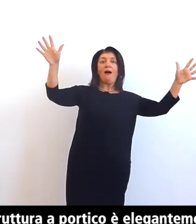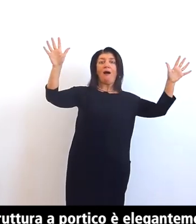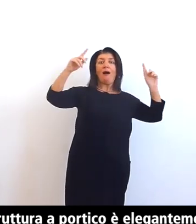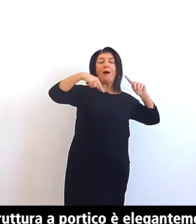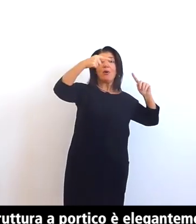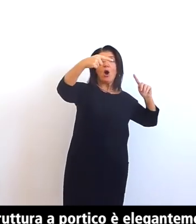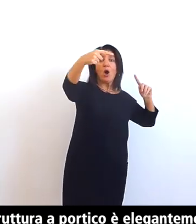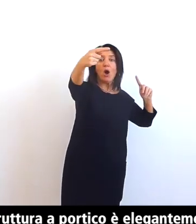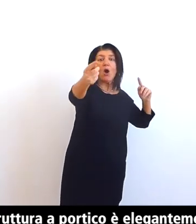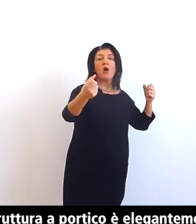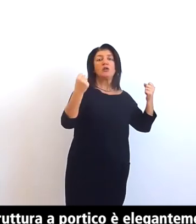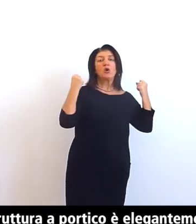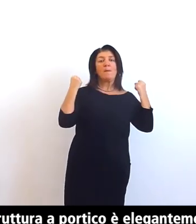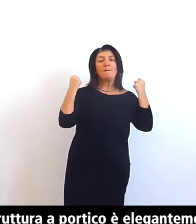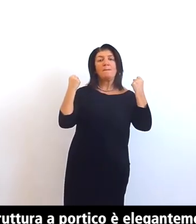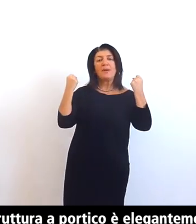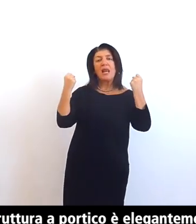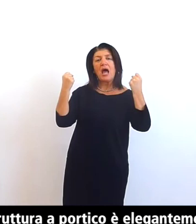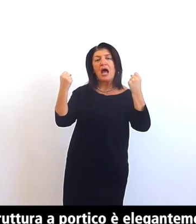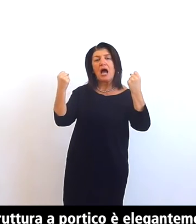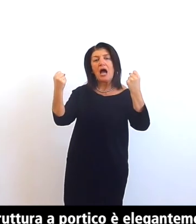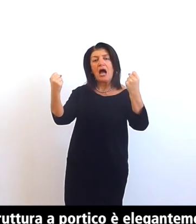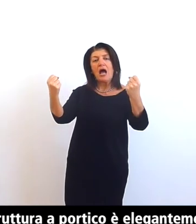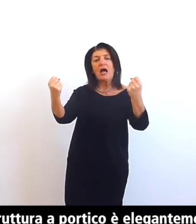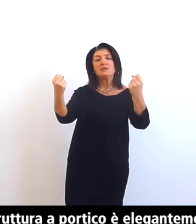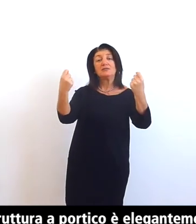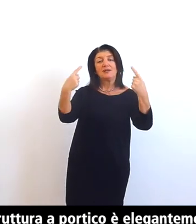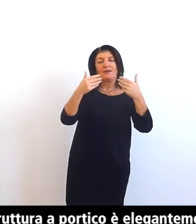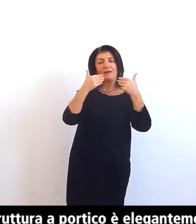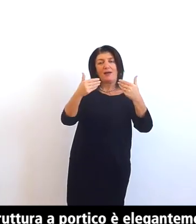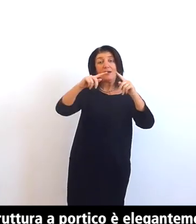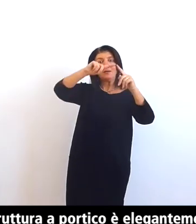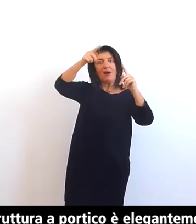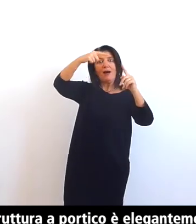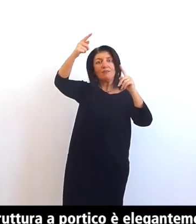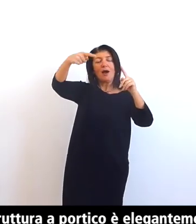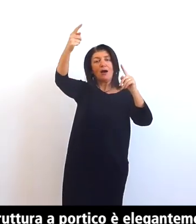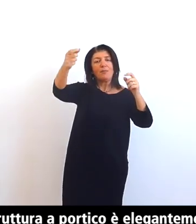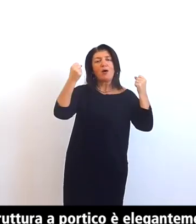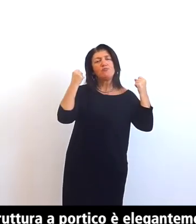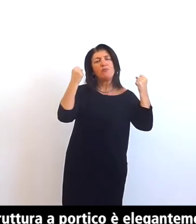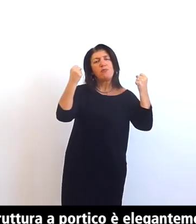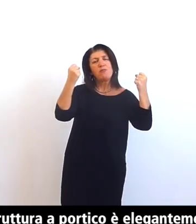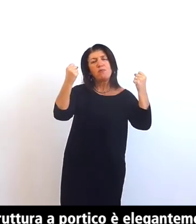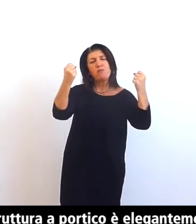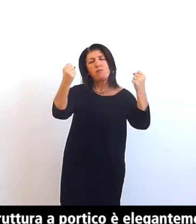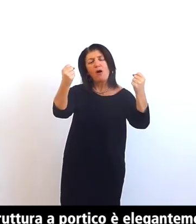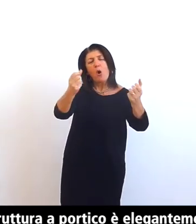da semicolonne sostengono le arcate tutte le membrature del portico sono ben